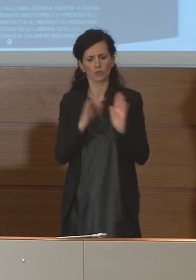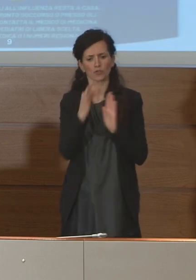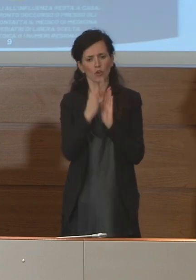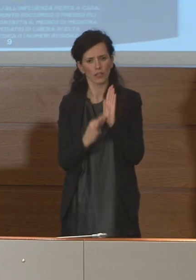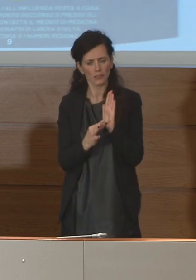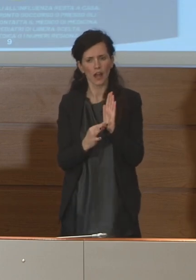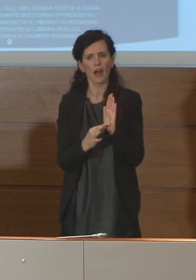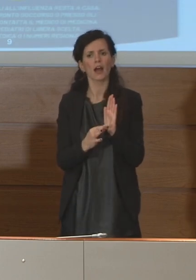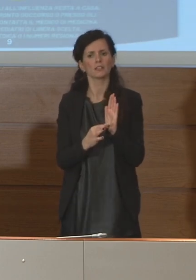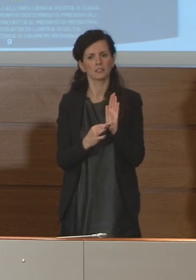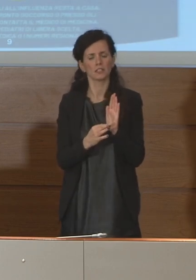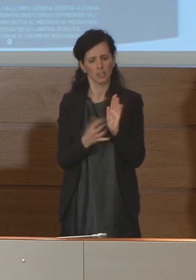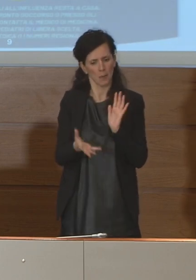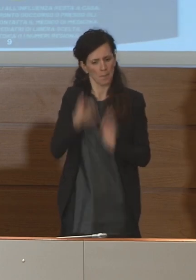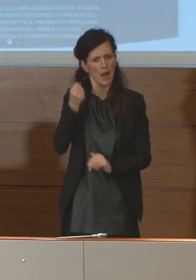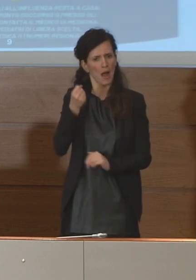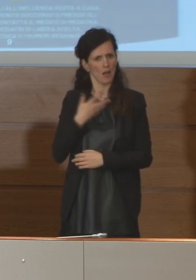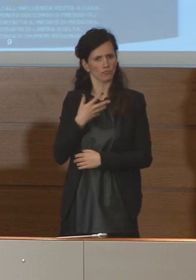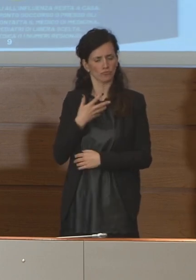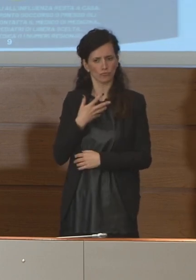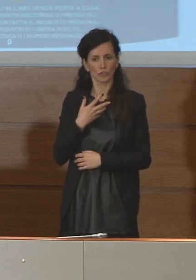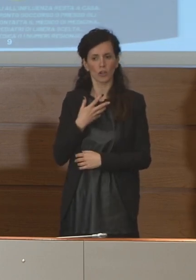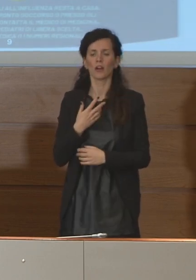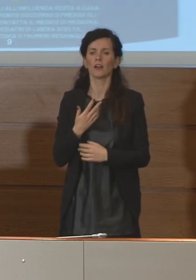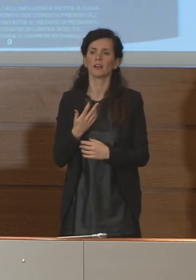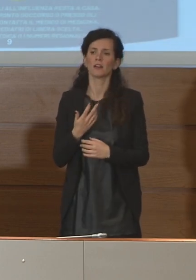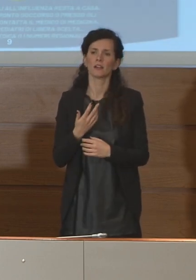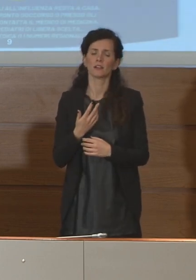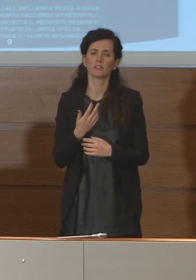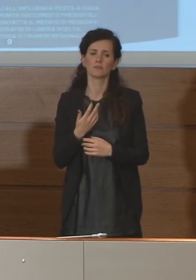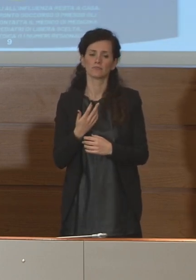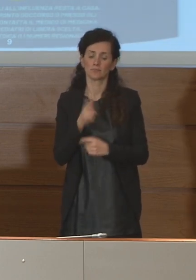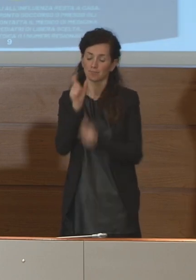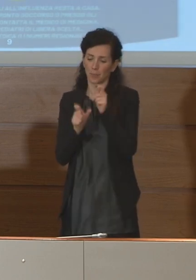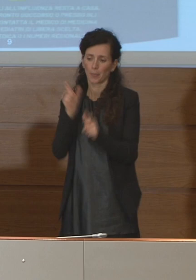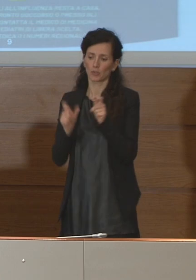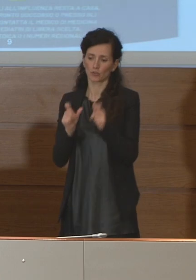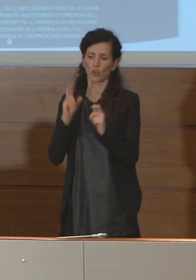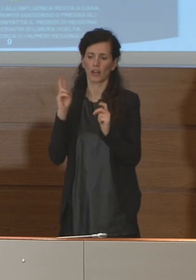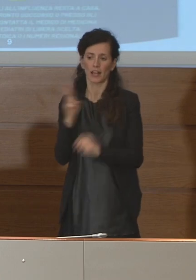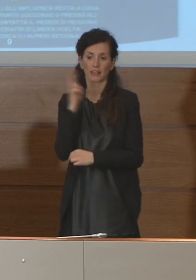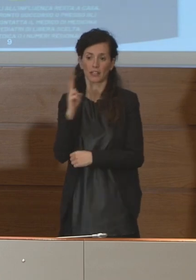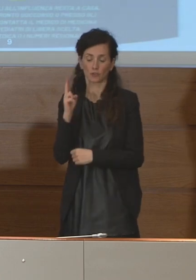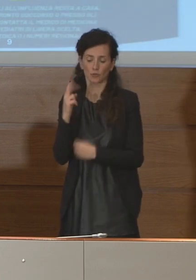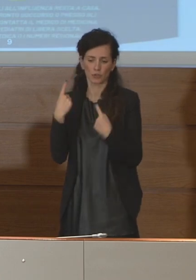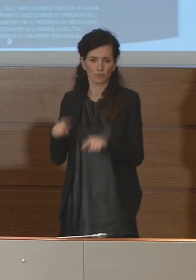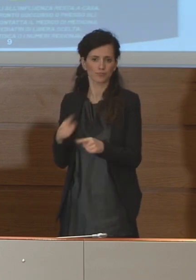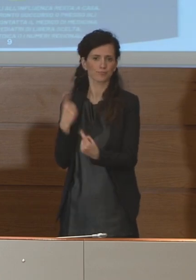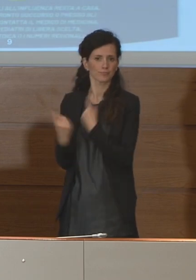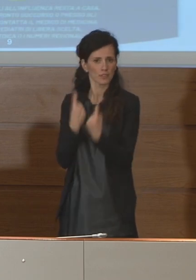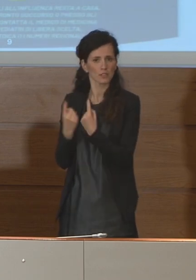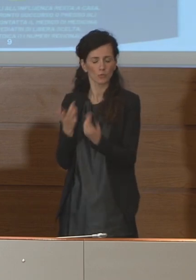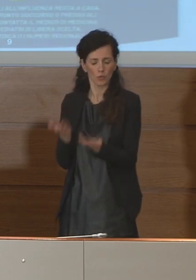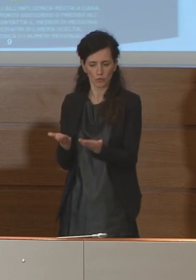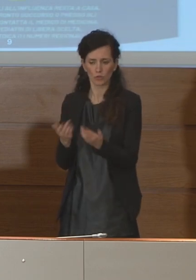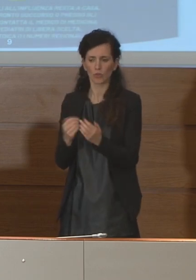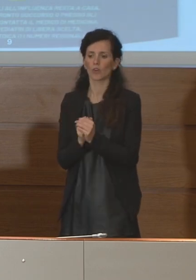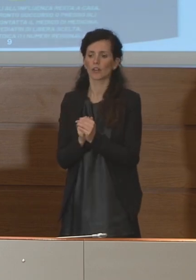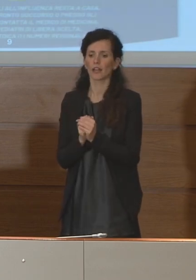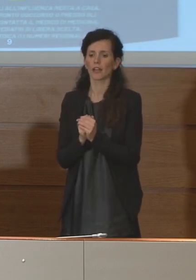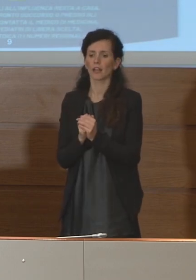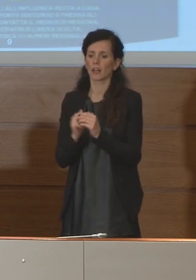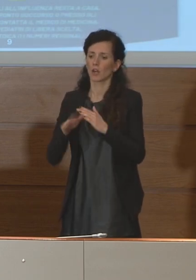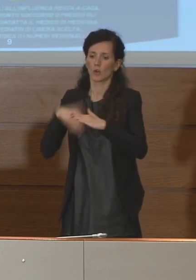la grande maggioranza, a parte i deceduti in questo caso, di fatto supera la fase della terapia